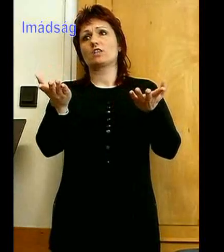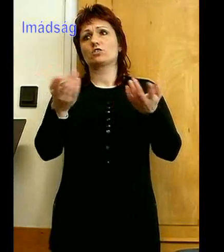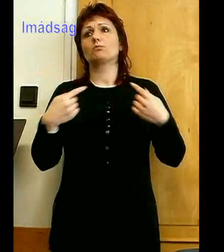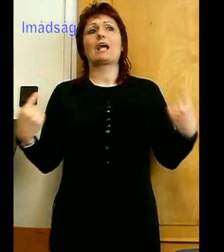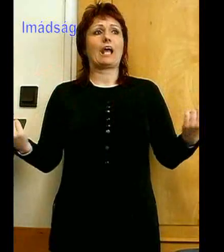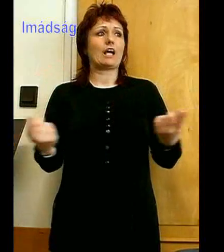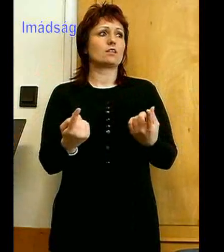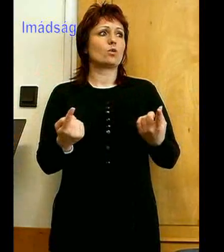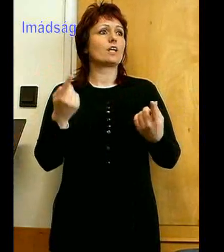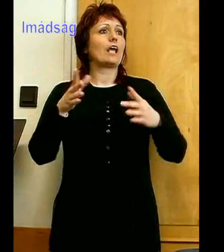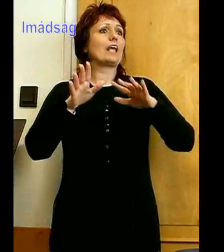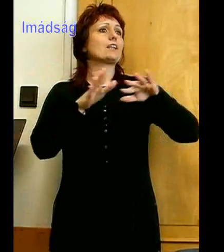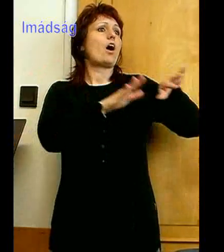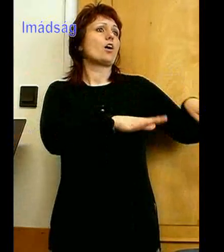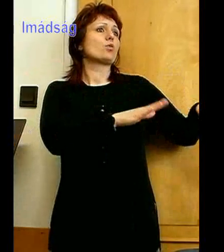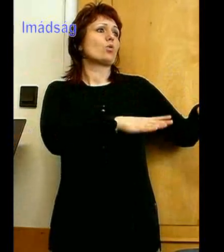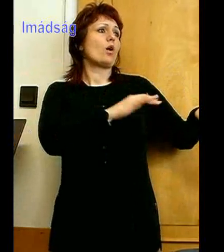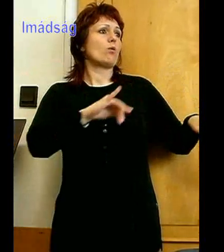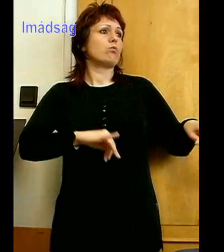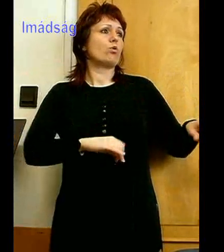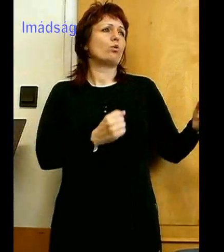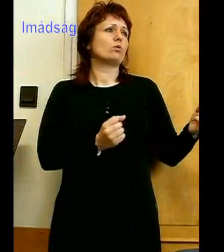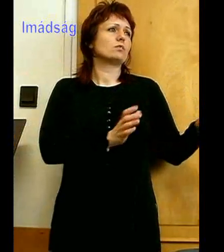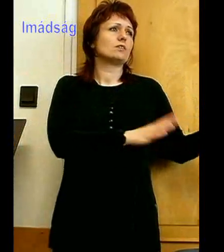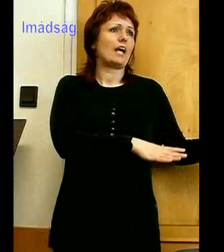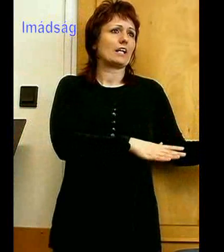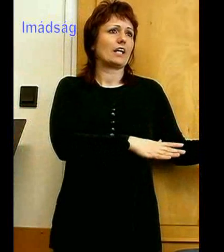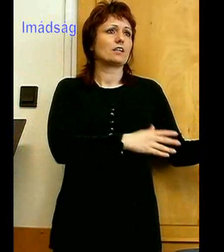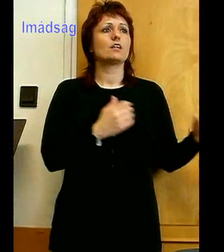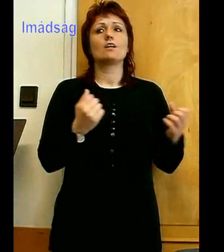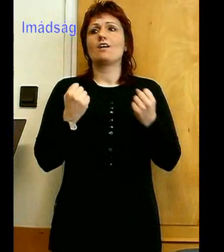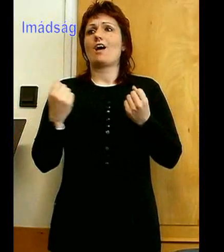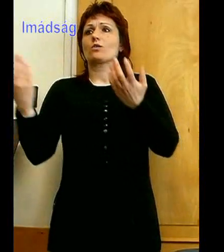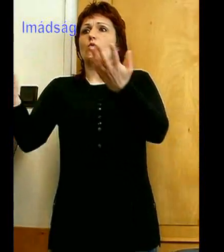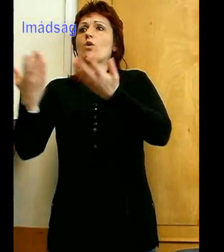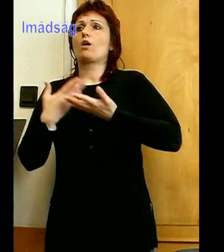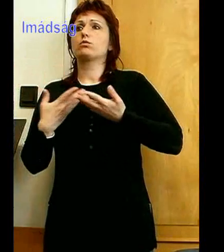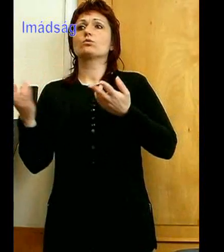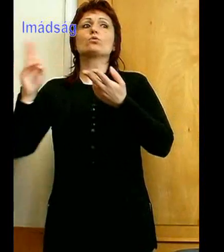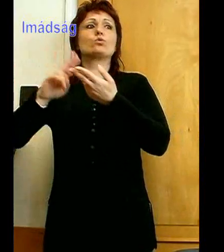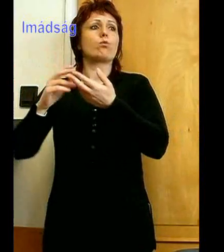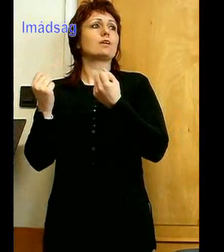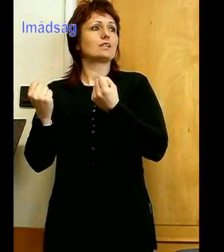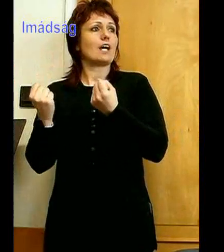nálad a bűntelhet, előtt kaphatunk a többi tervünkhöz, útmutatást,